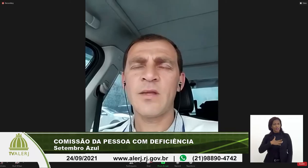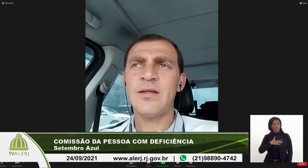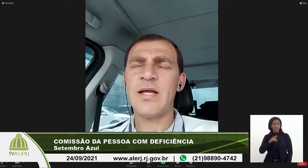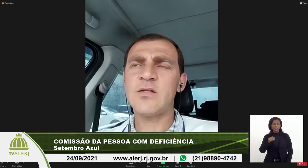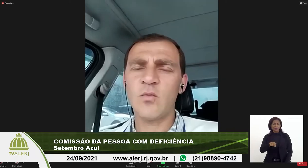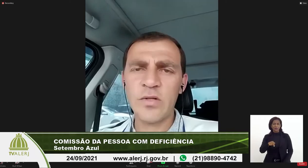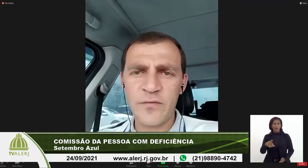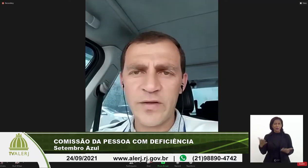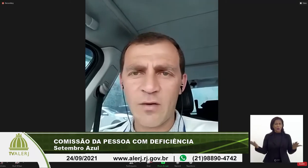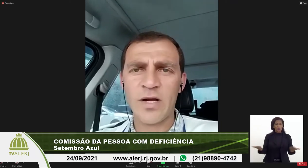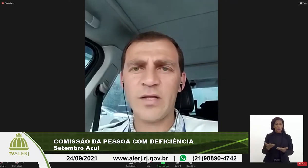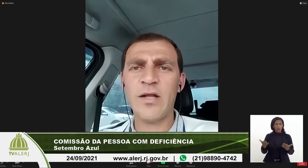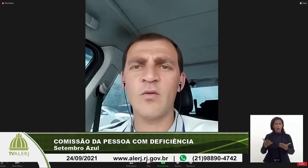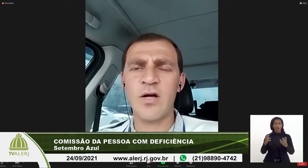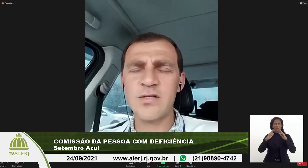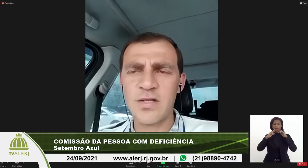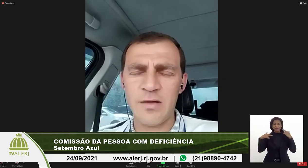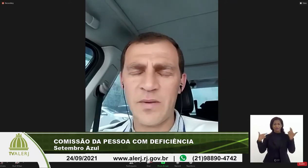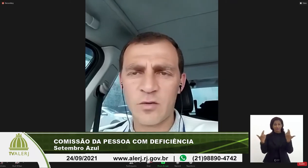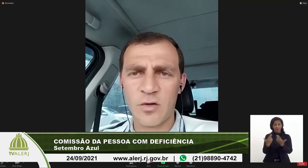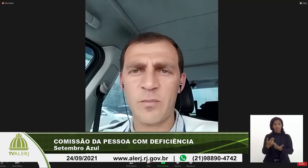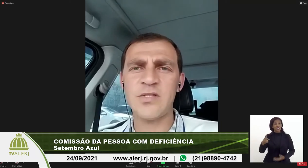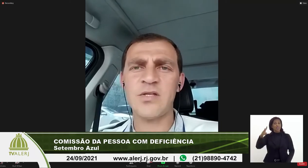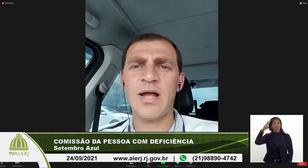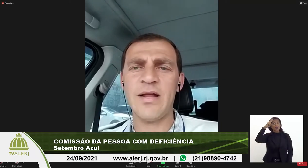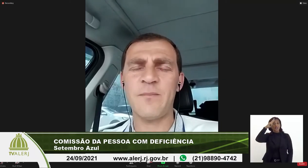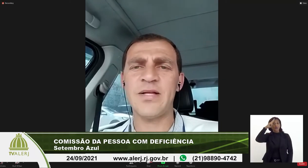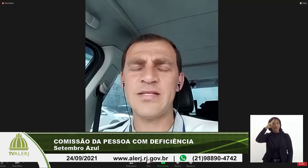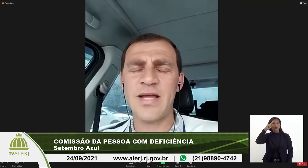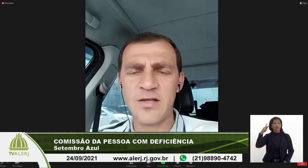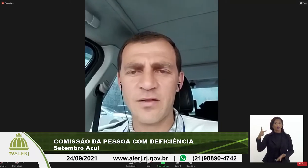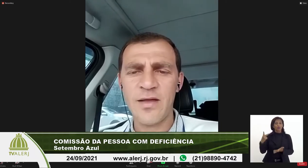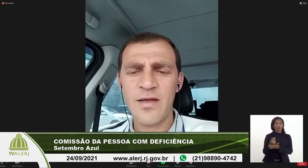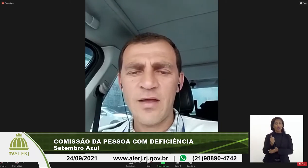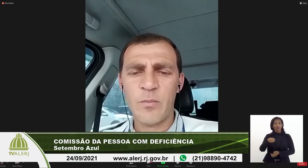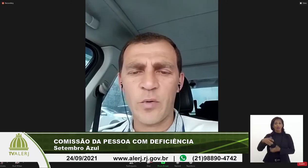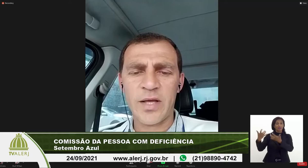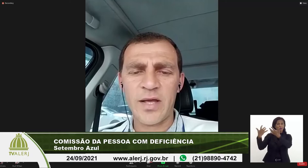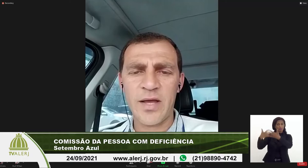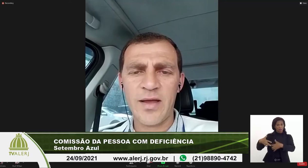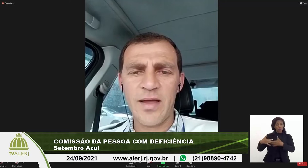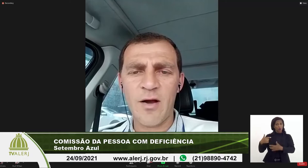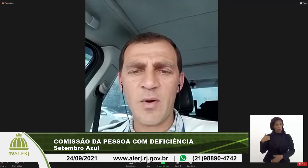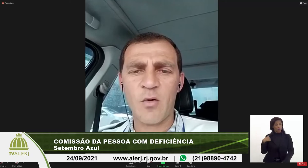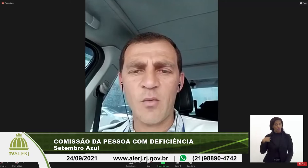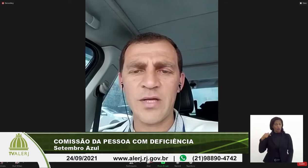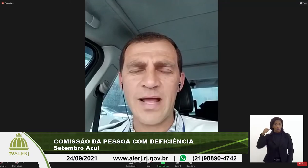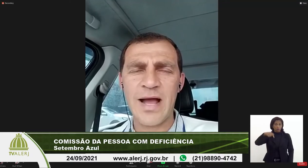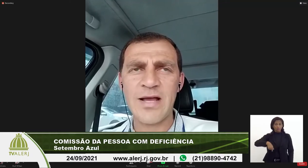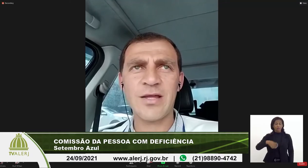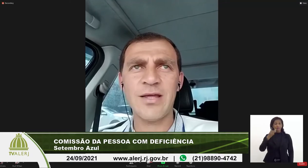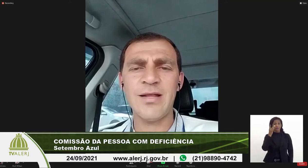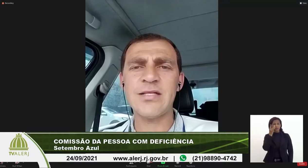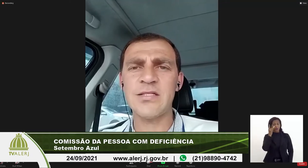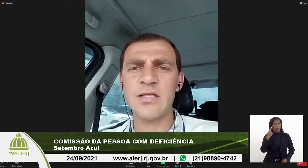na segunda-feira agora tem o nosso aqui em Petrópolis, estarei presente, porque é uma comunidade que necessita de